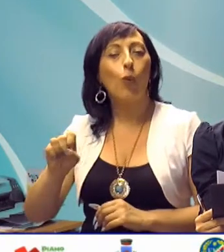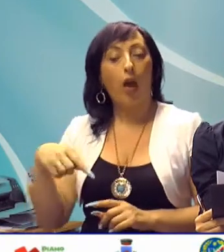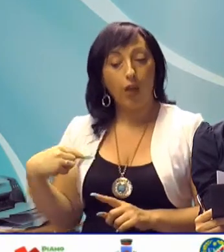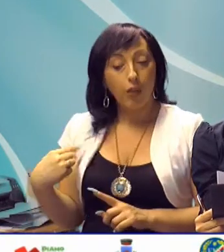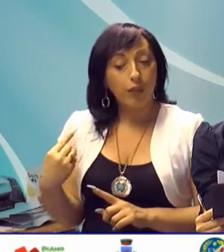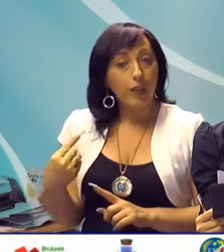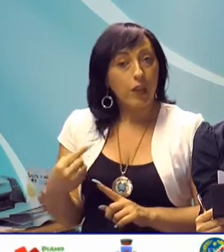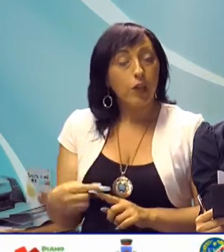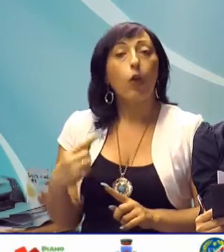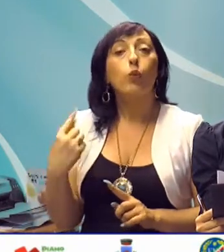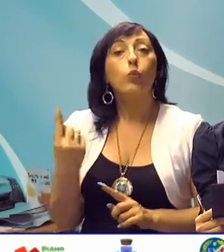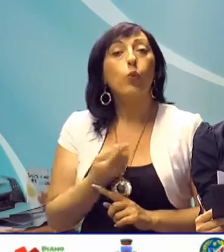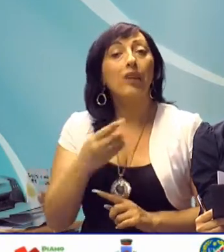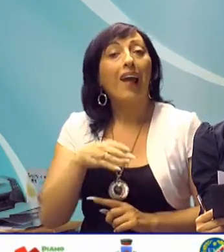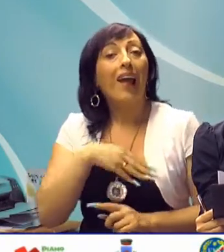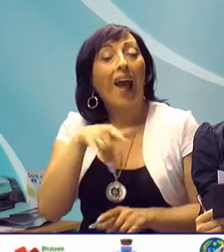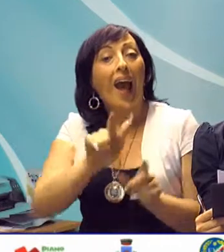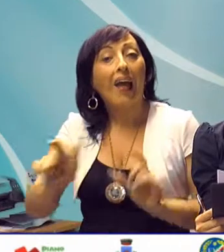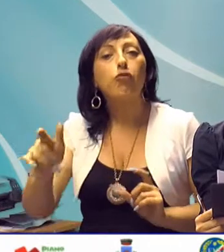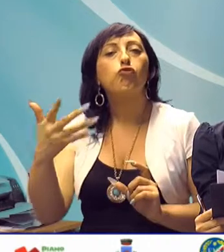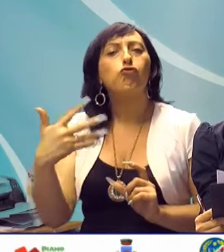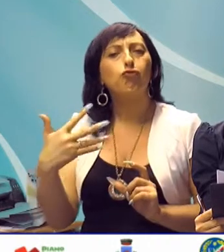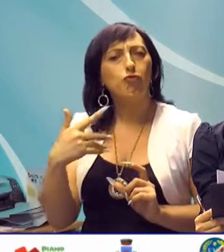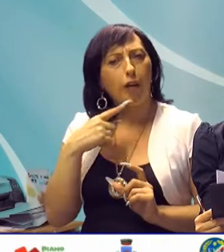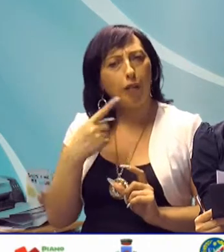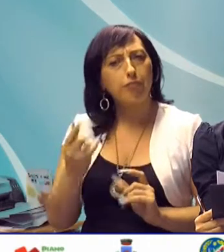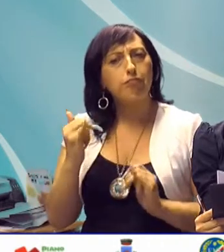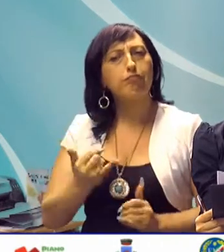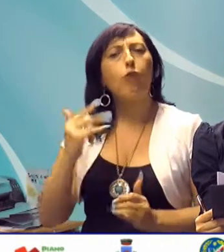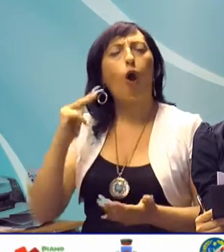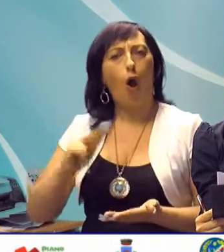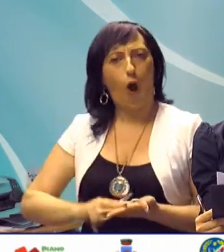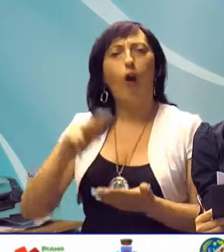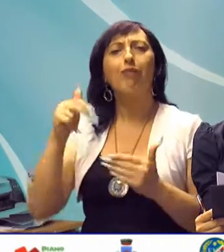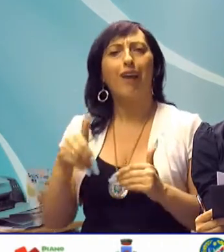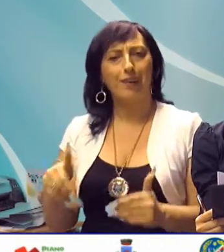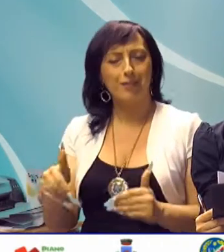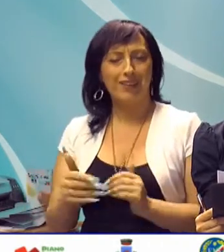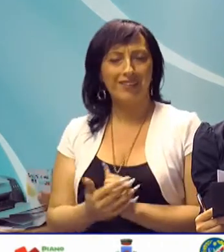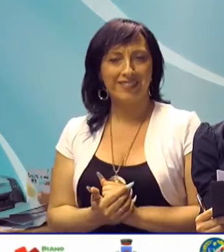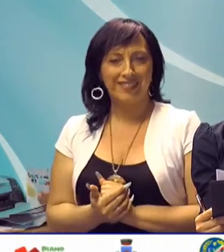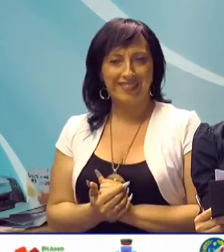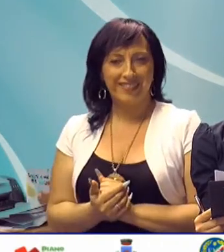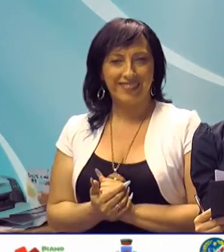sembra che quasi tutti i candidati abbiano dato la loro conferma nella partecipazione.